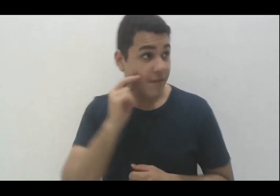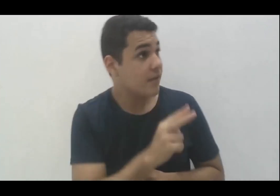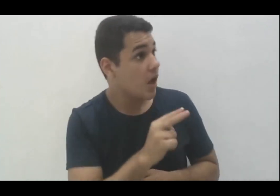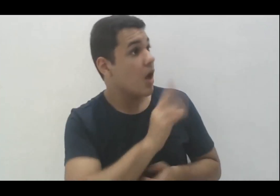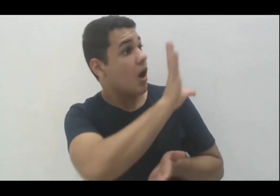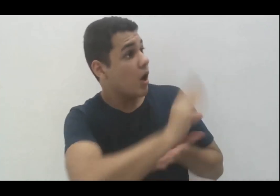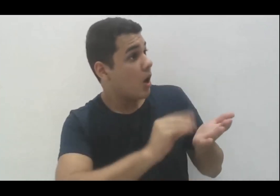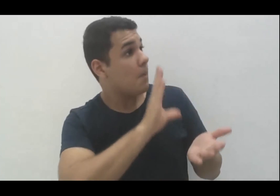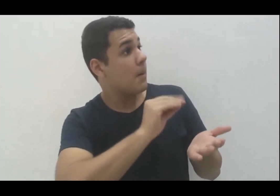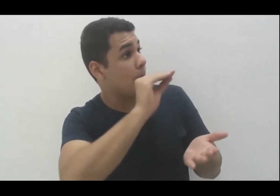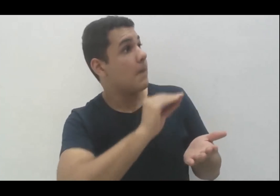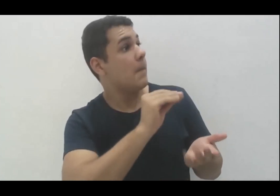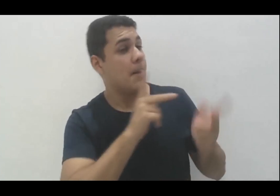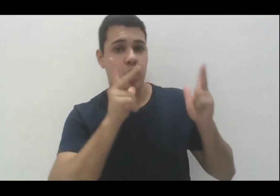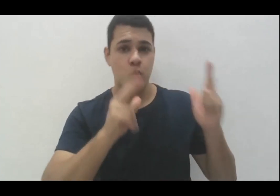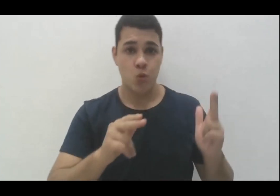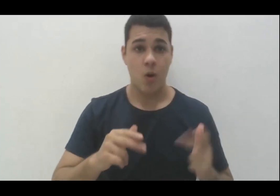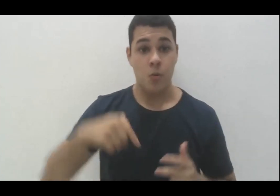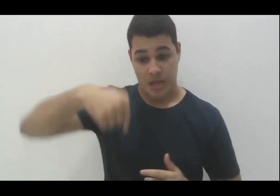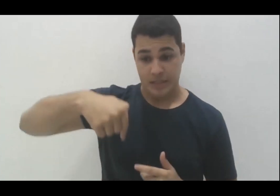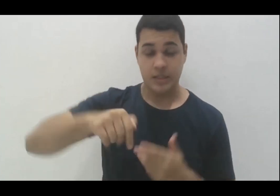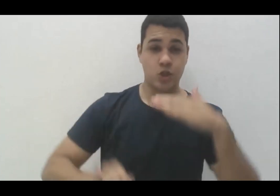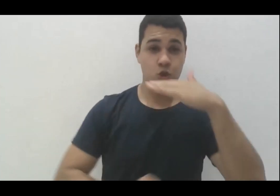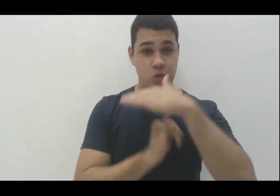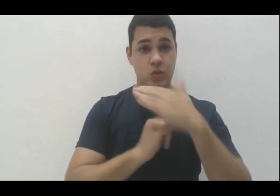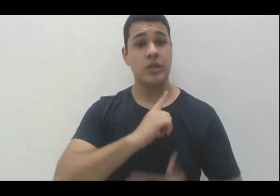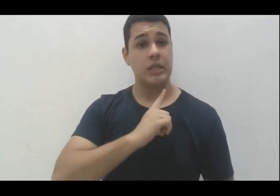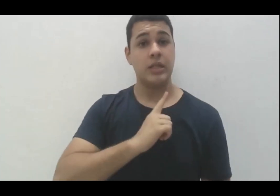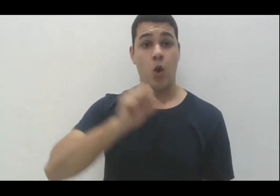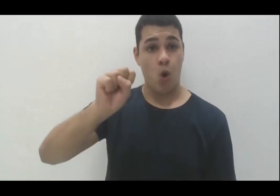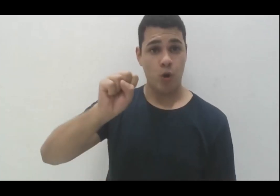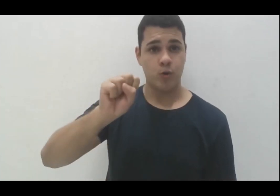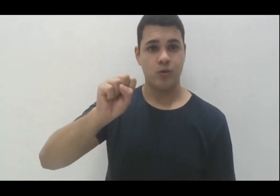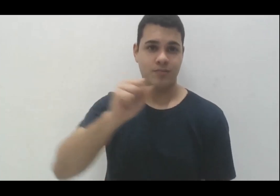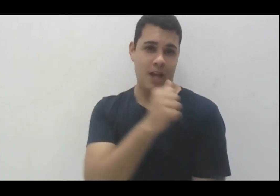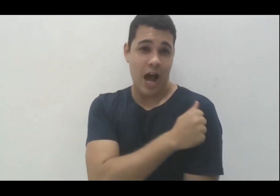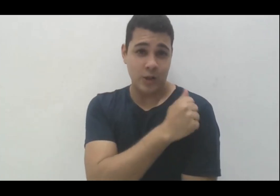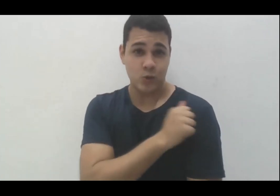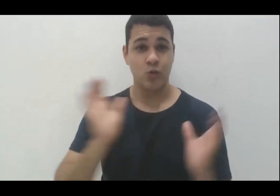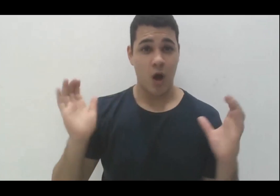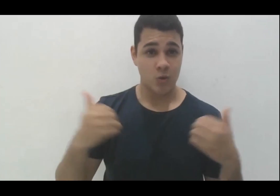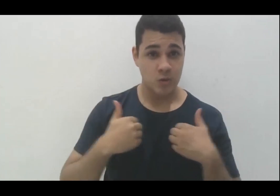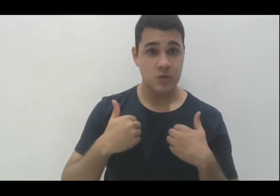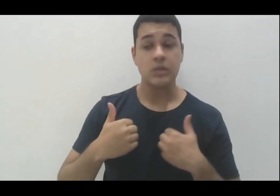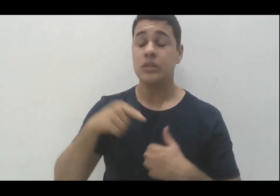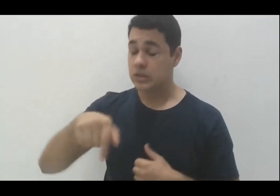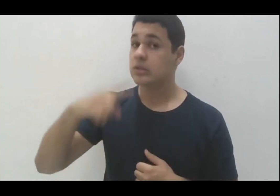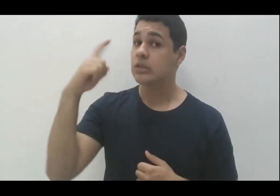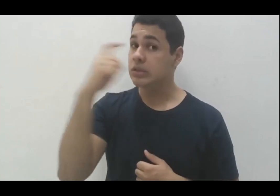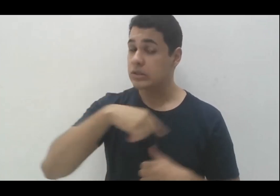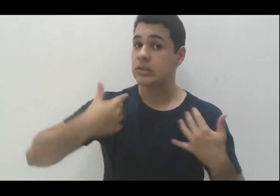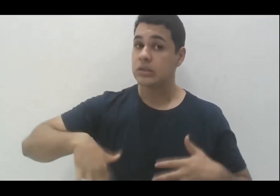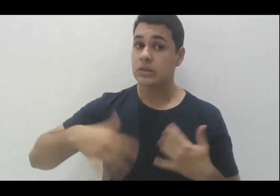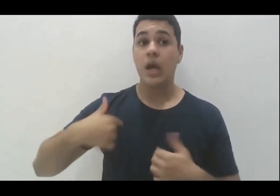estudantes com autismo na nossa universidade e foi uma luta, eu tive que mediar a